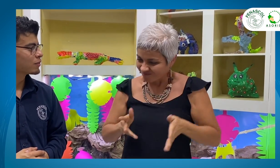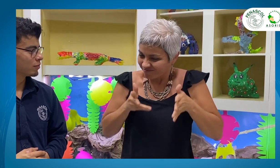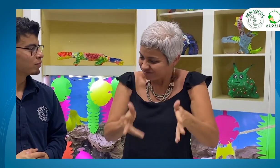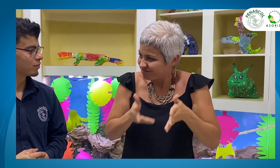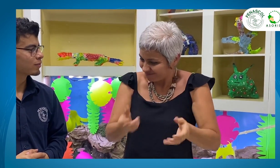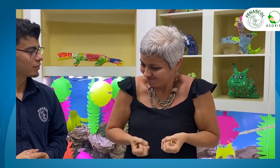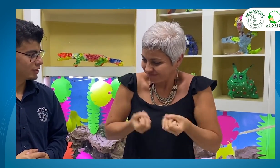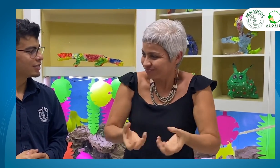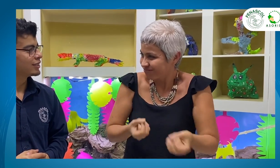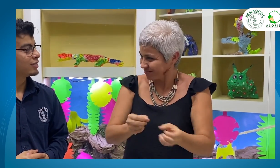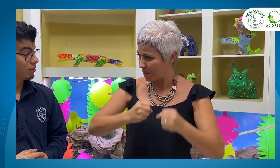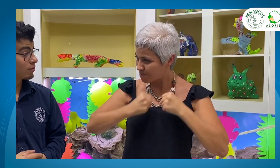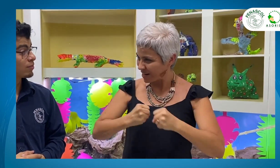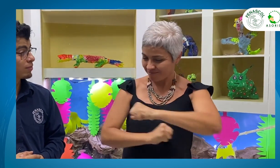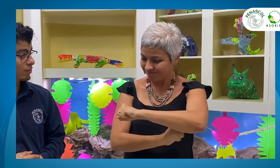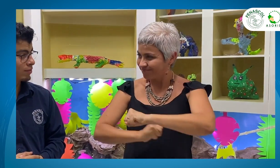formar bases en la interpretación.